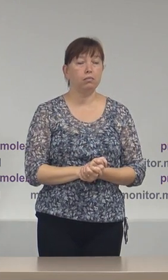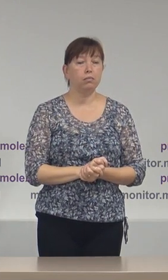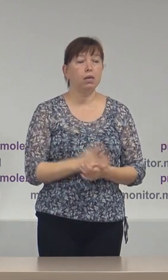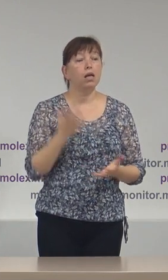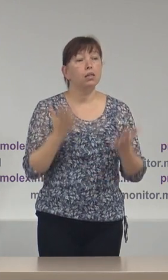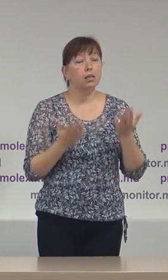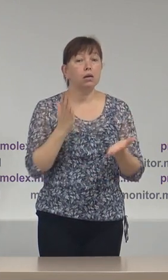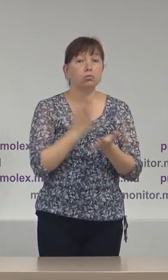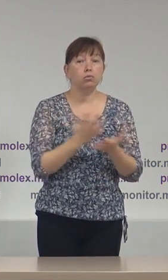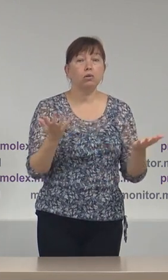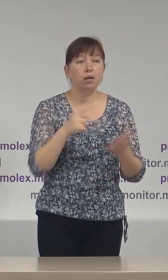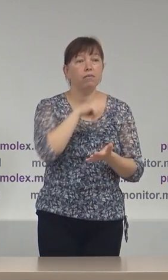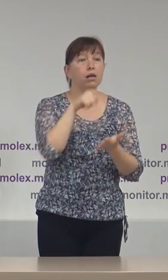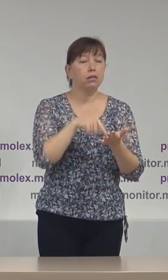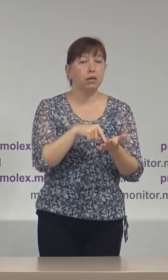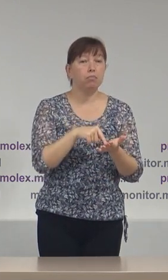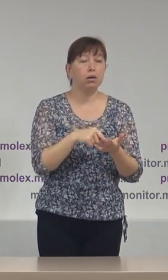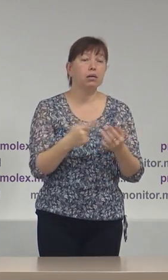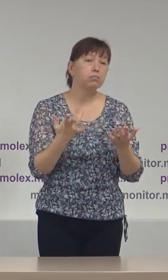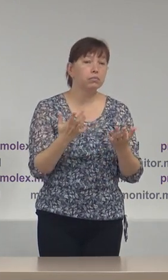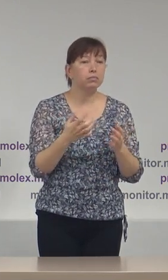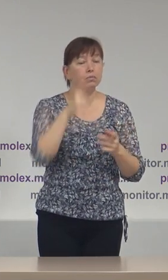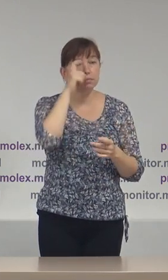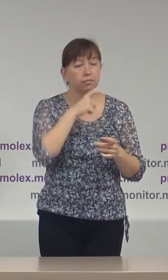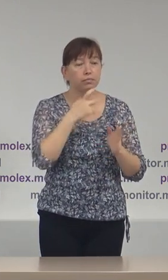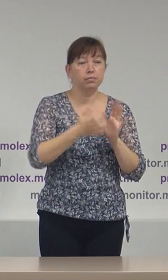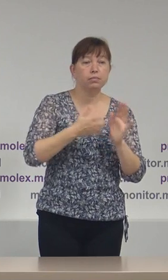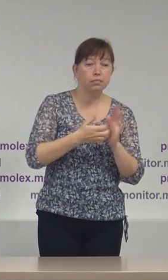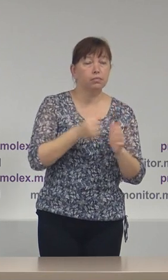dacă sunt careva întrebări de precizare viză vi de